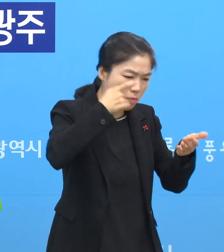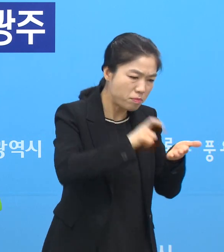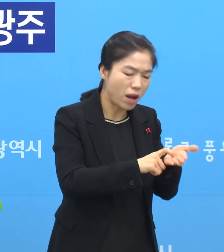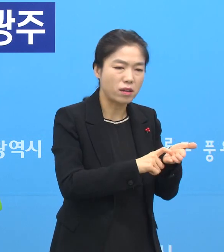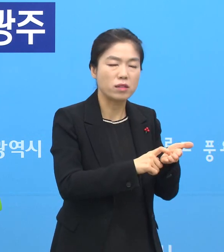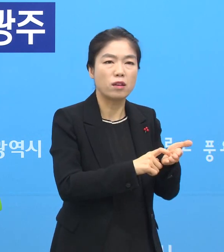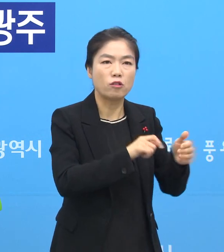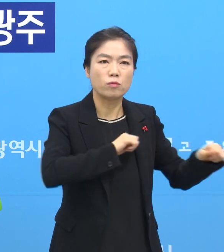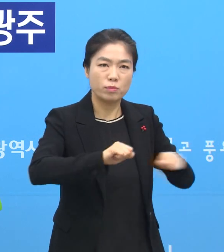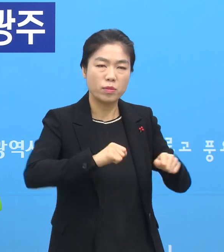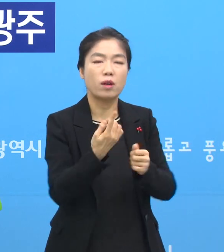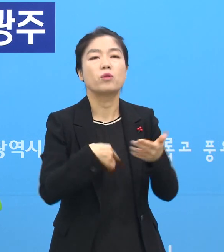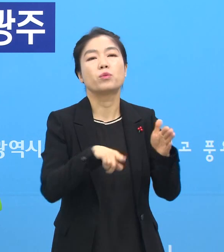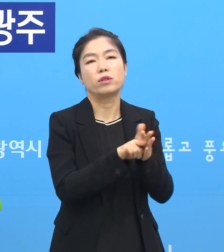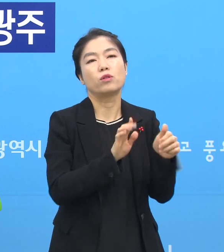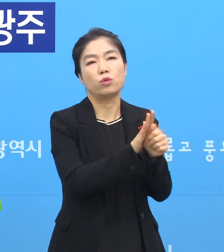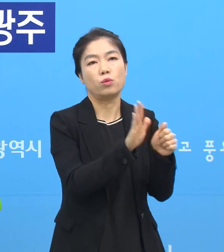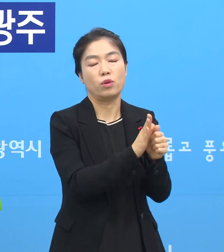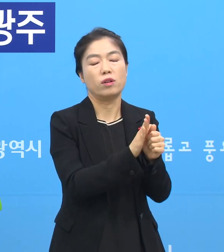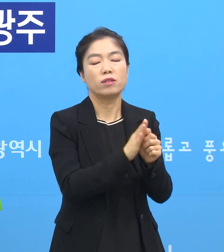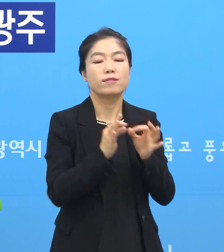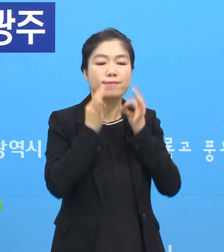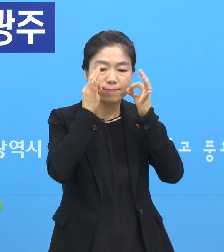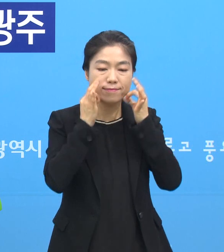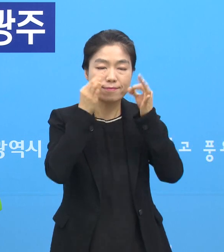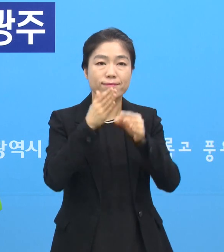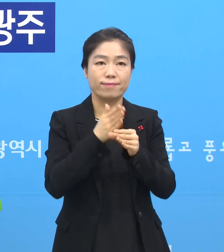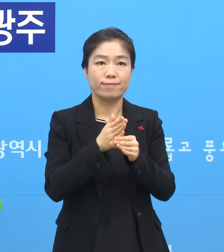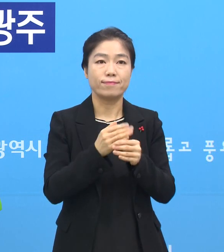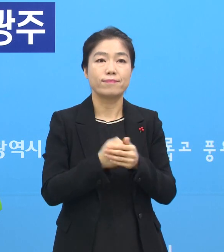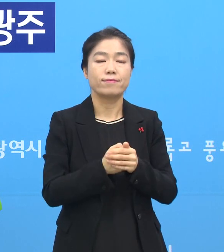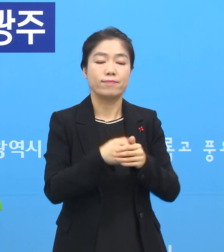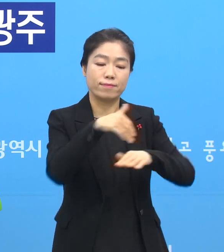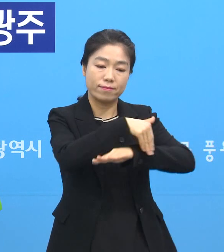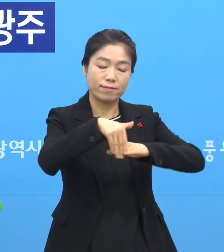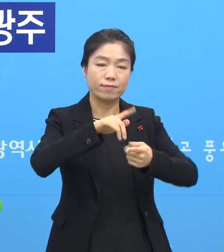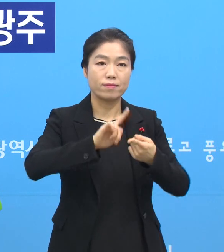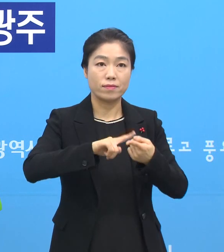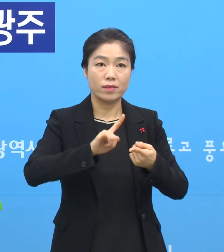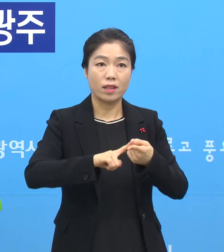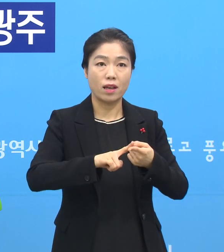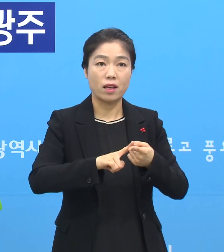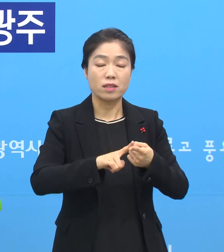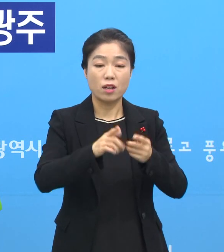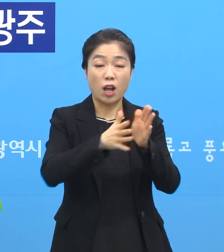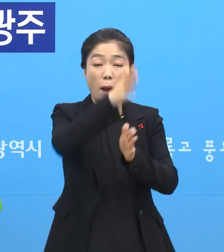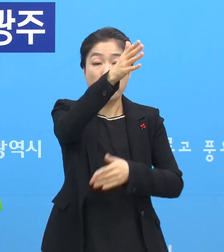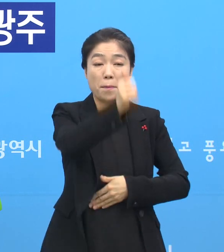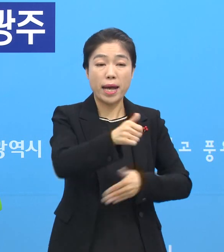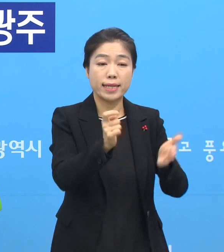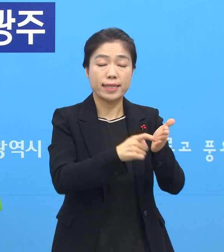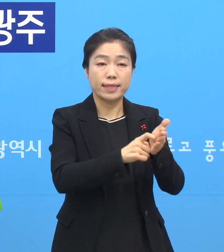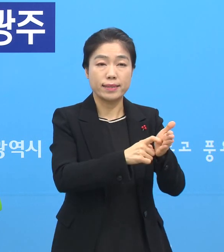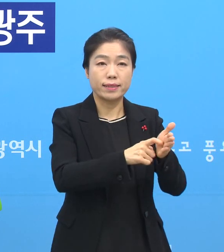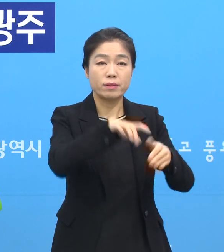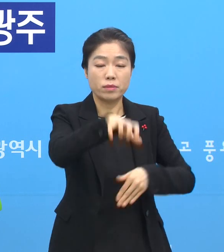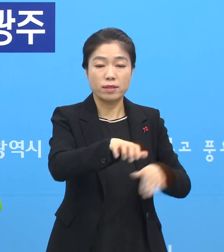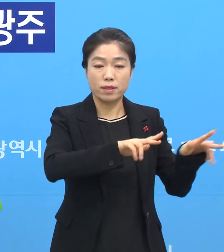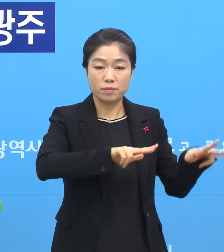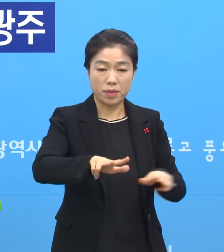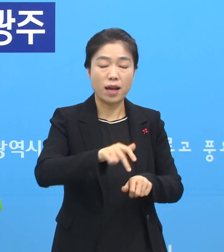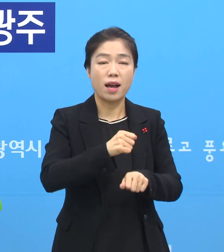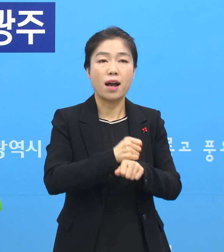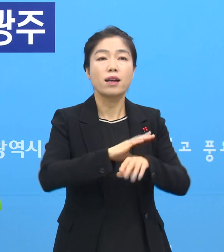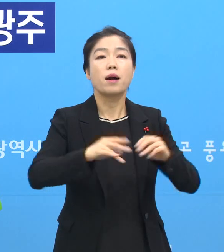수 있도록 저희들이 하고 있습니다. 그래서 이런 모든 조치사항과 계획에 대해서는 중수본에 있는 긴급현장 대응팀과